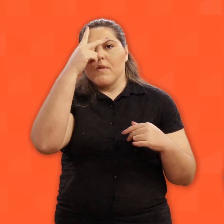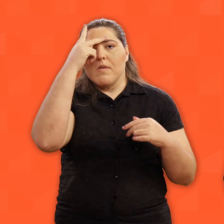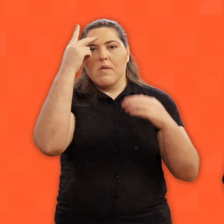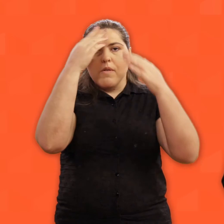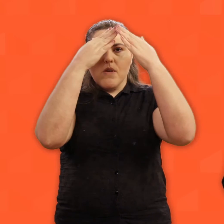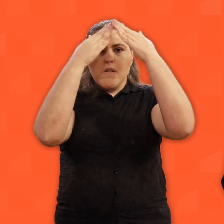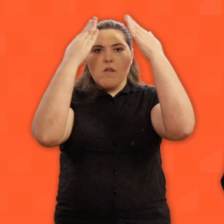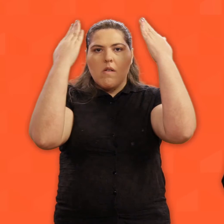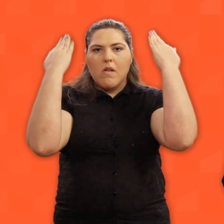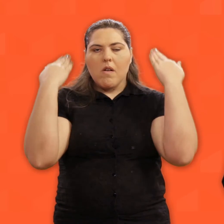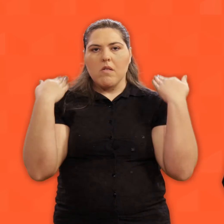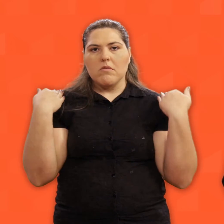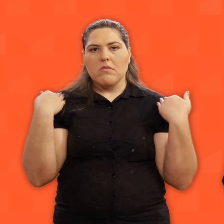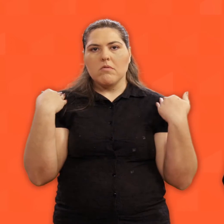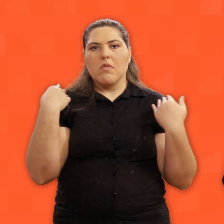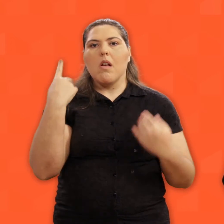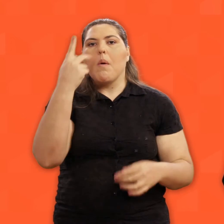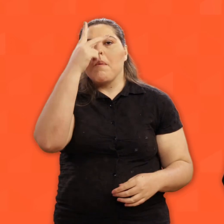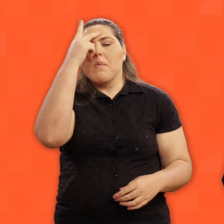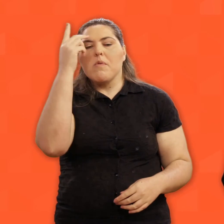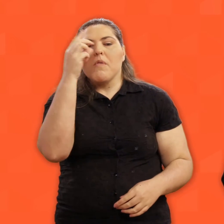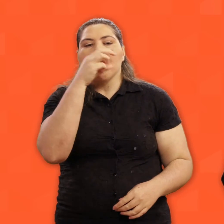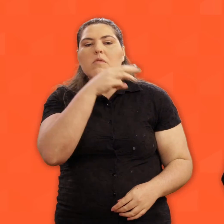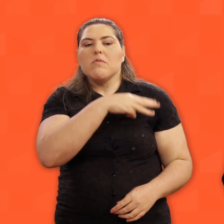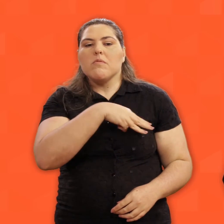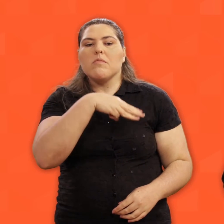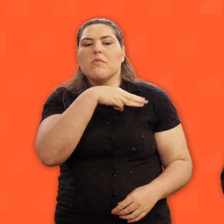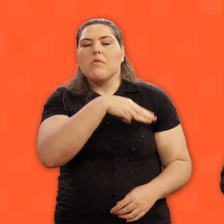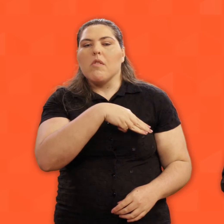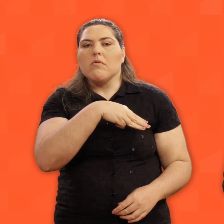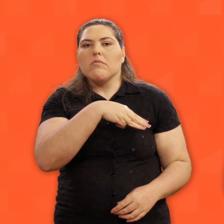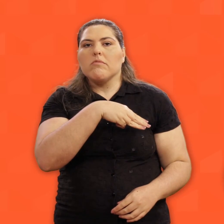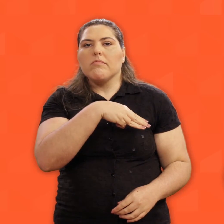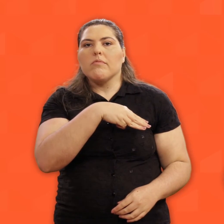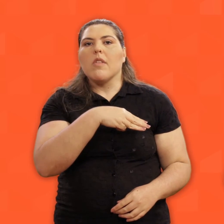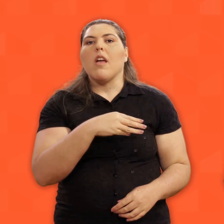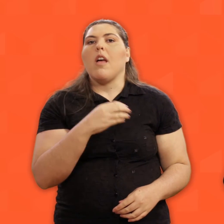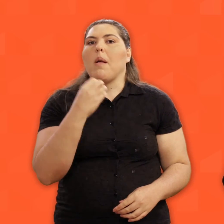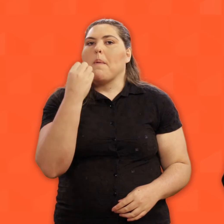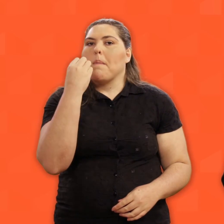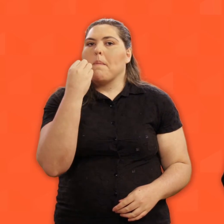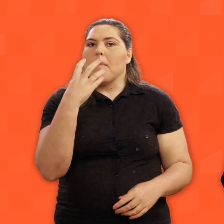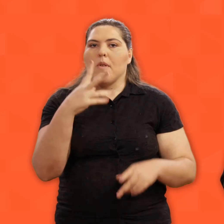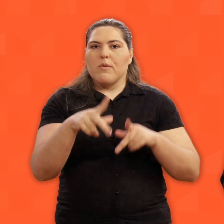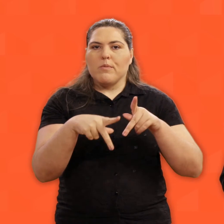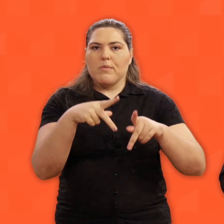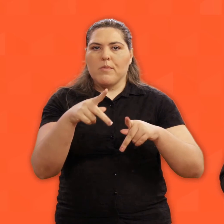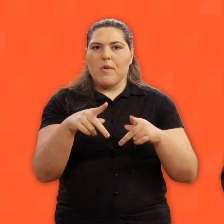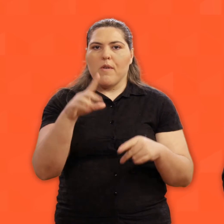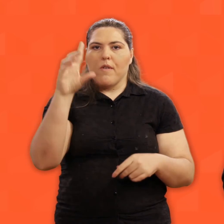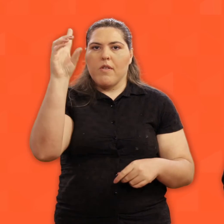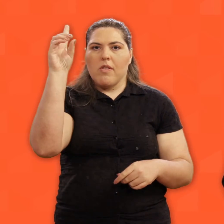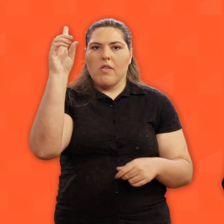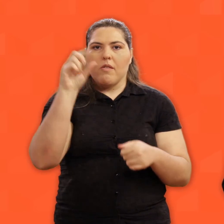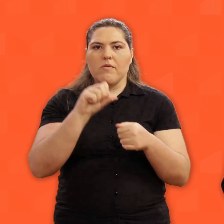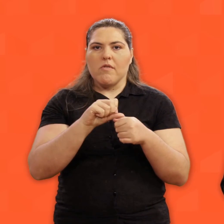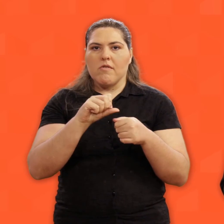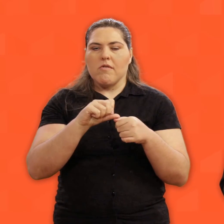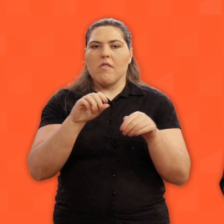missionários e missionárias. Para o bem do povo de Deus e de toda a humanidade.